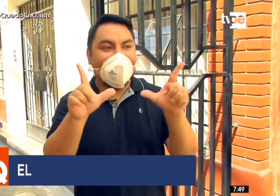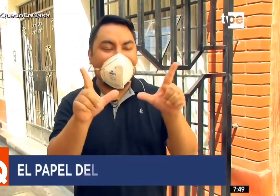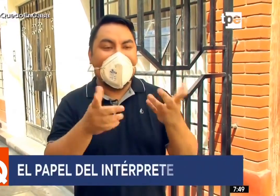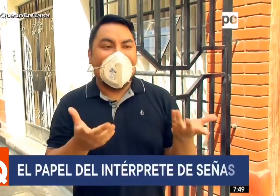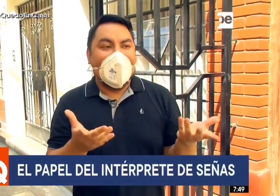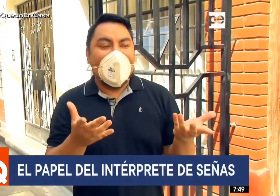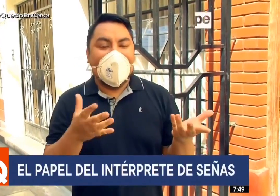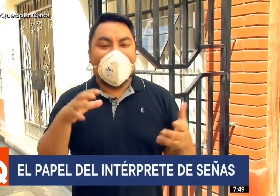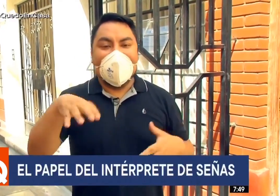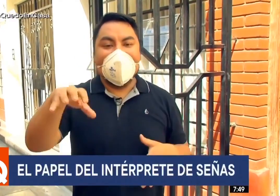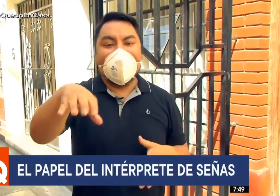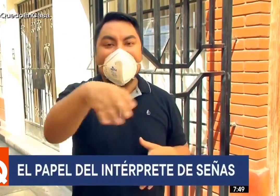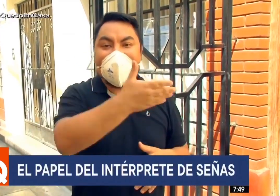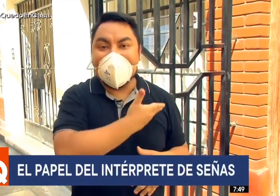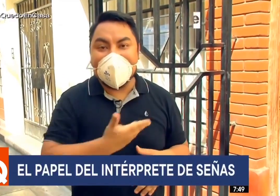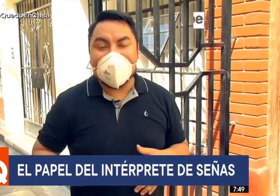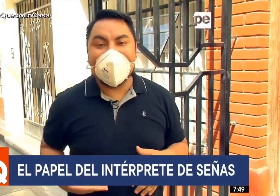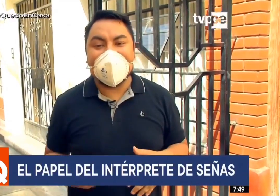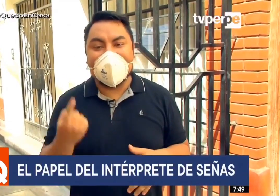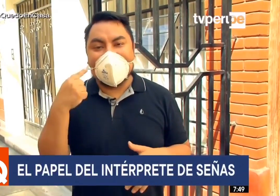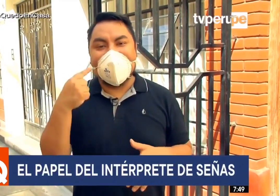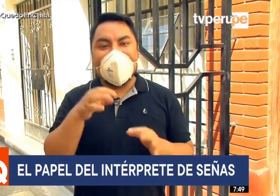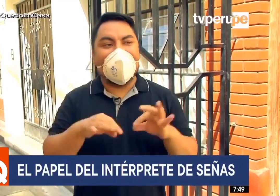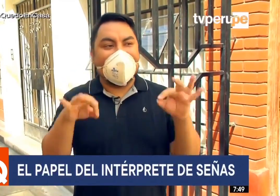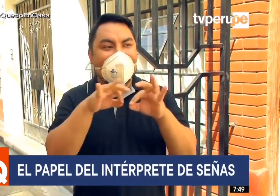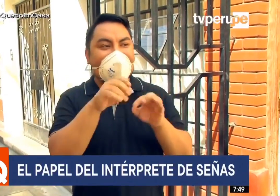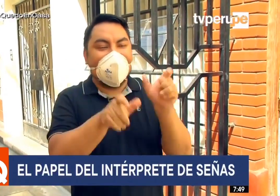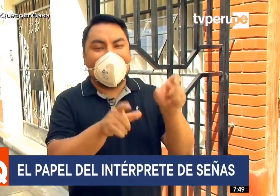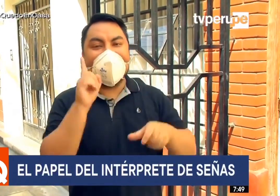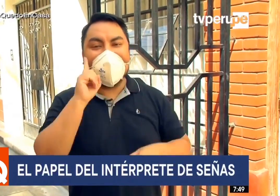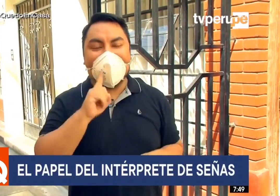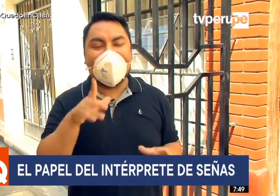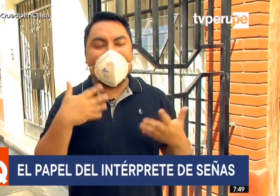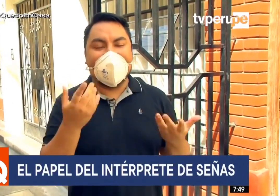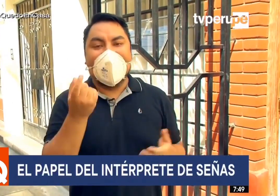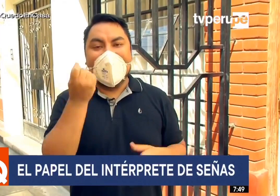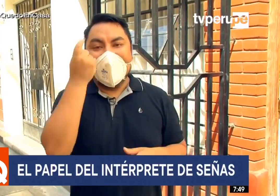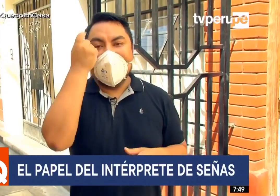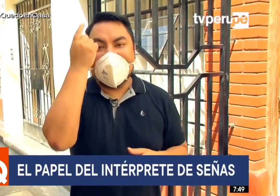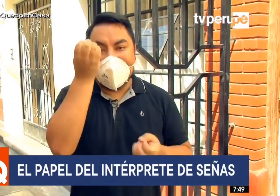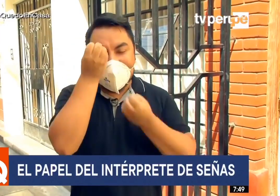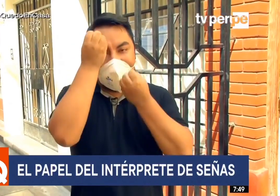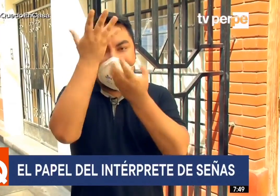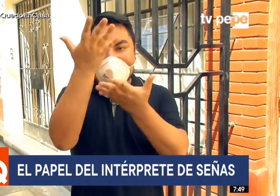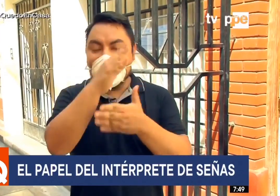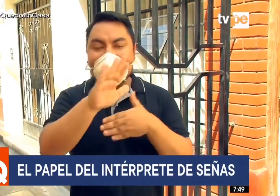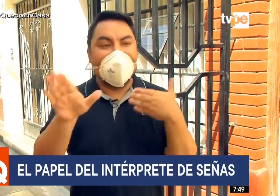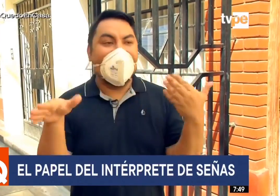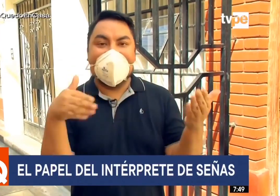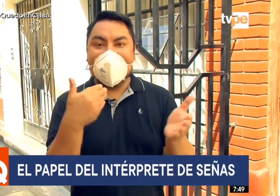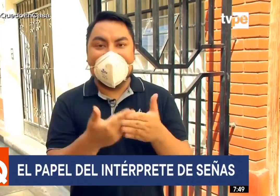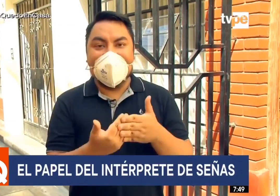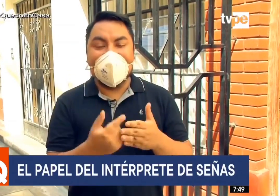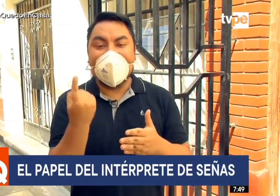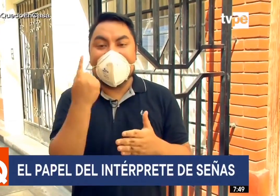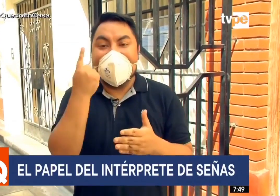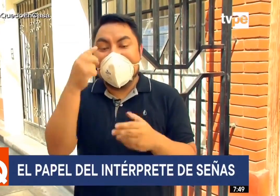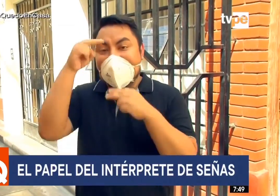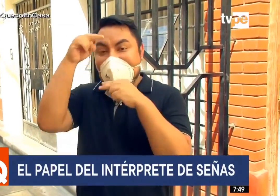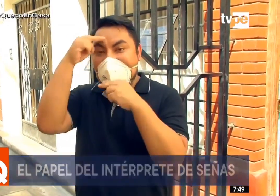en todos los del Estado. Porque es importante que las personas sordas puedan entender la información de todo. No solamente